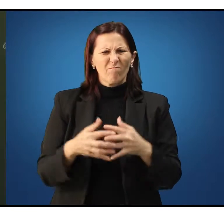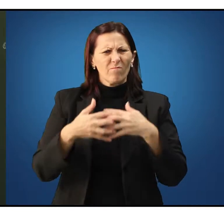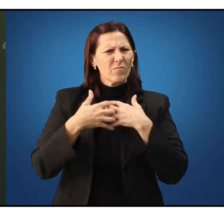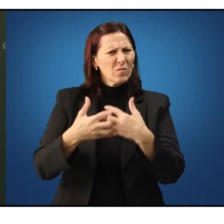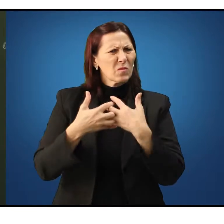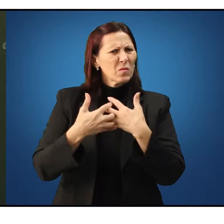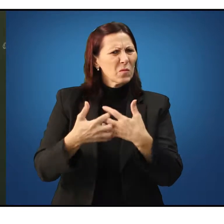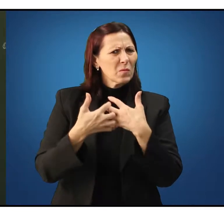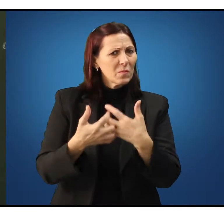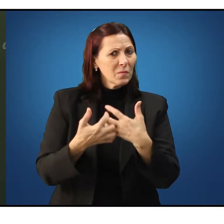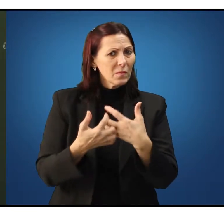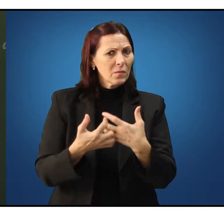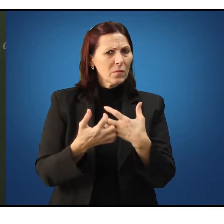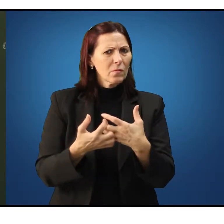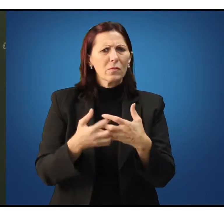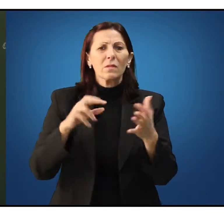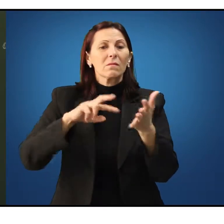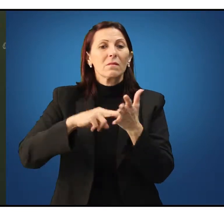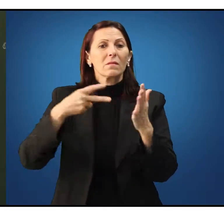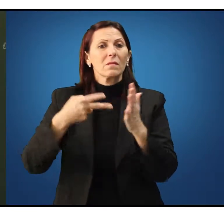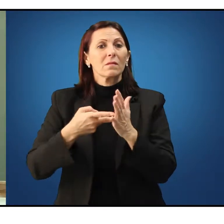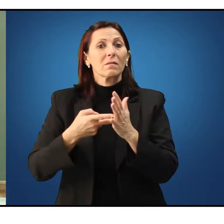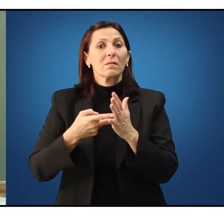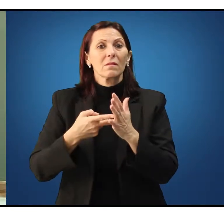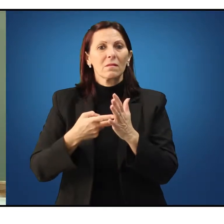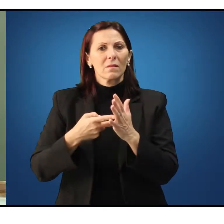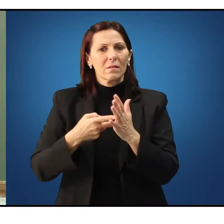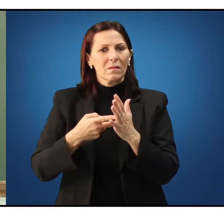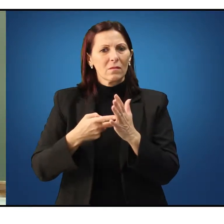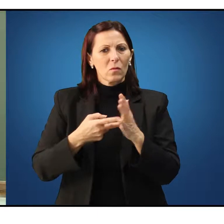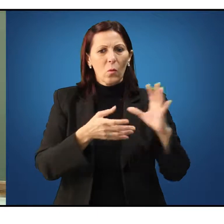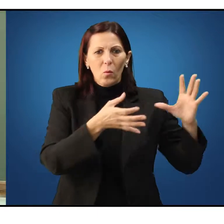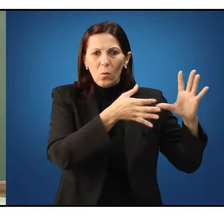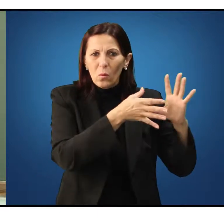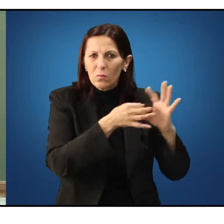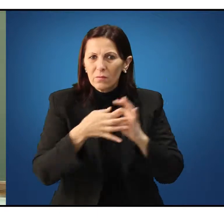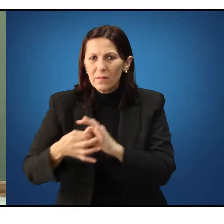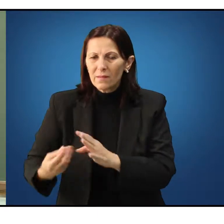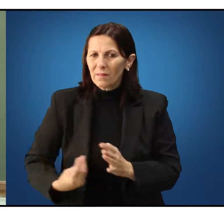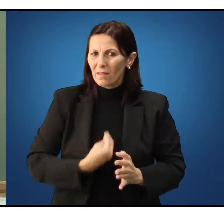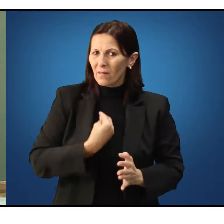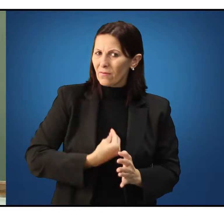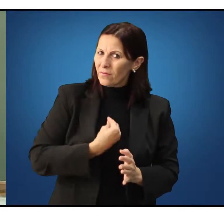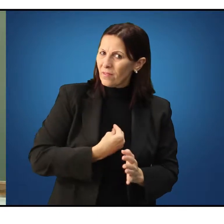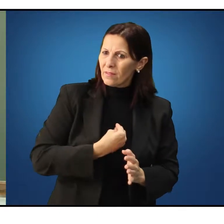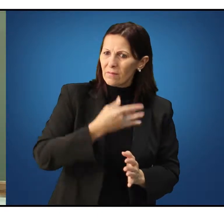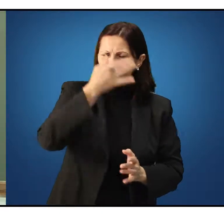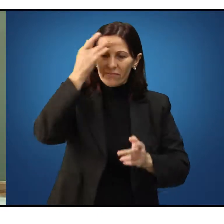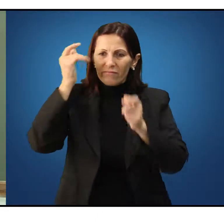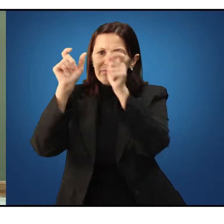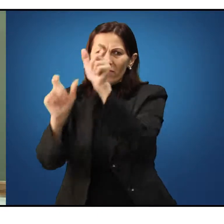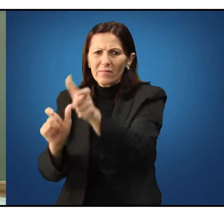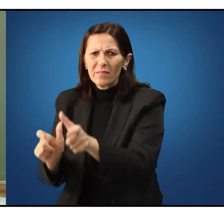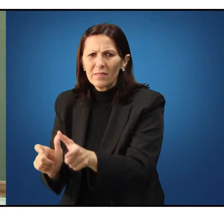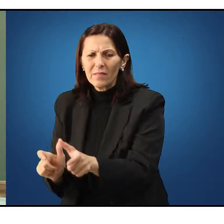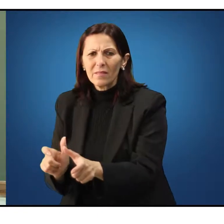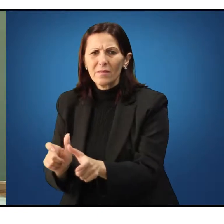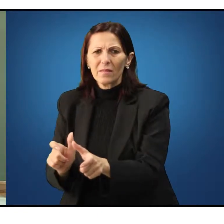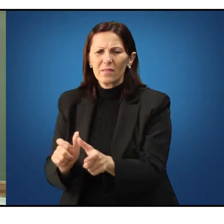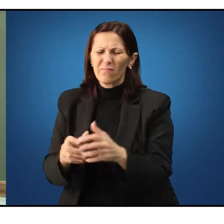complexificação. Ou seja, num contexto em que a vida humana estava se tornando mais